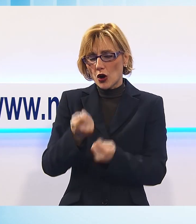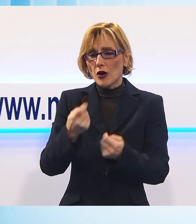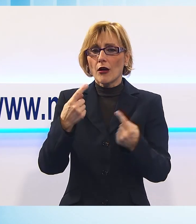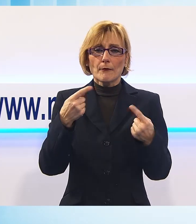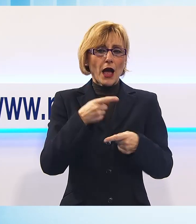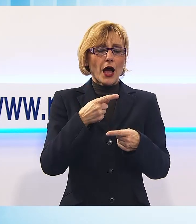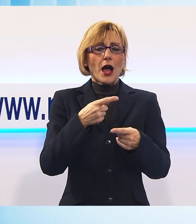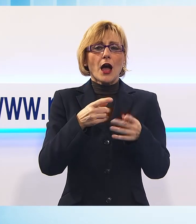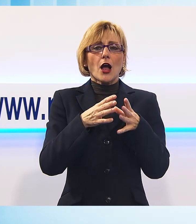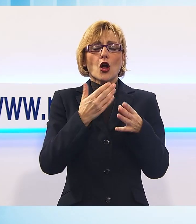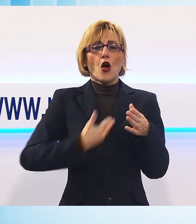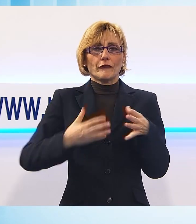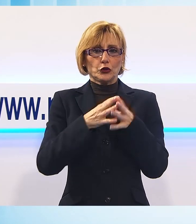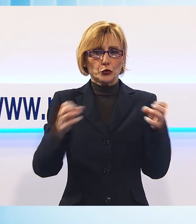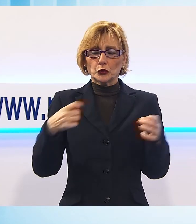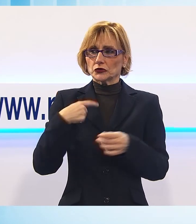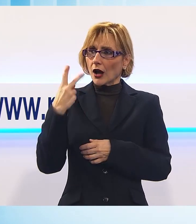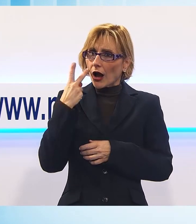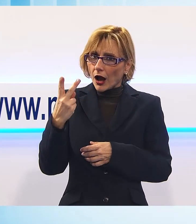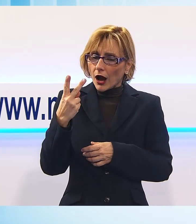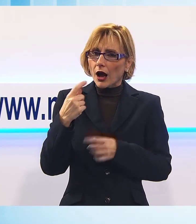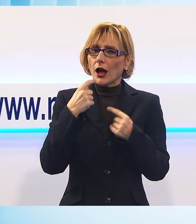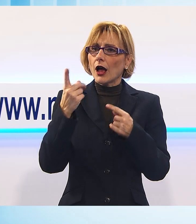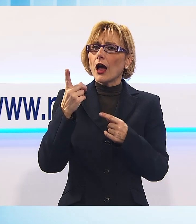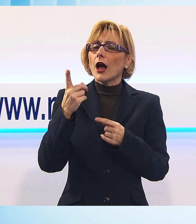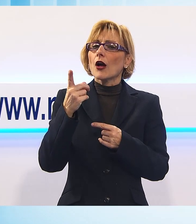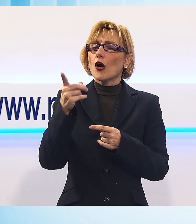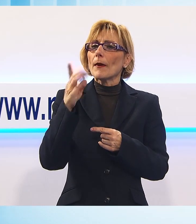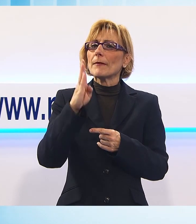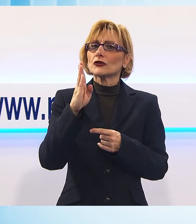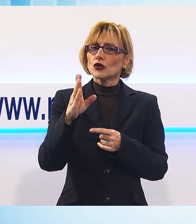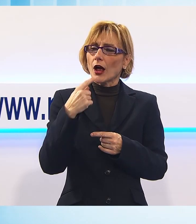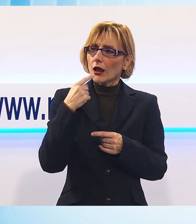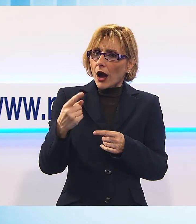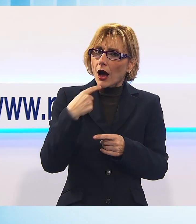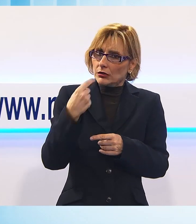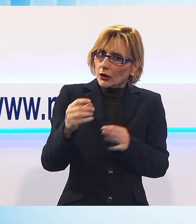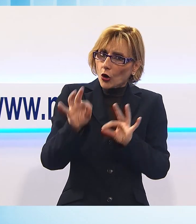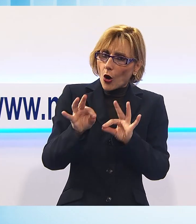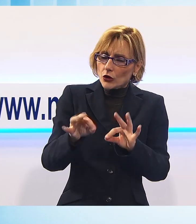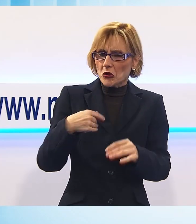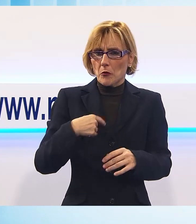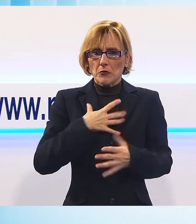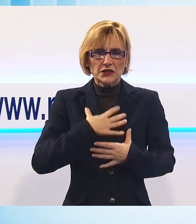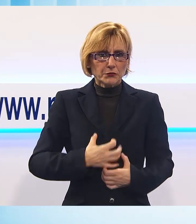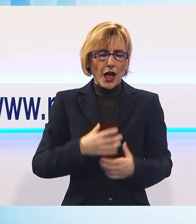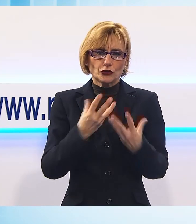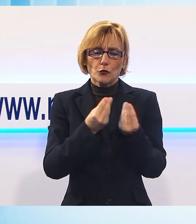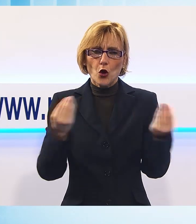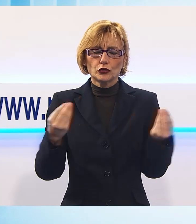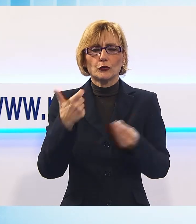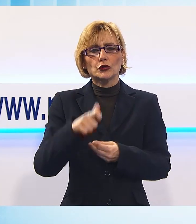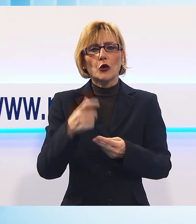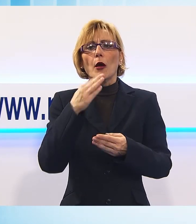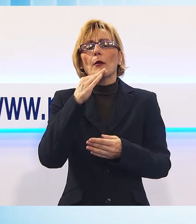respinge. A me personalmente è dispiaciuto molto perché basta andare indietro per tutti gli articoli che sono stati fatti dal 2016